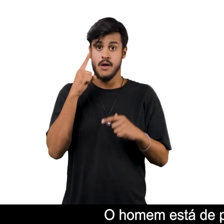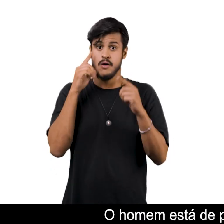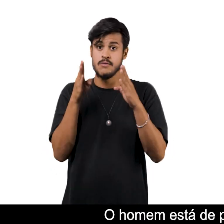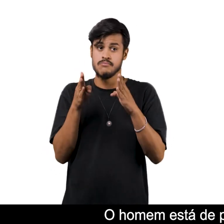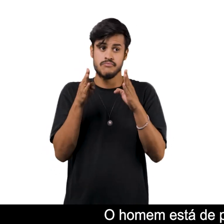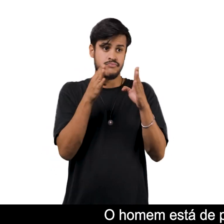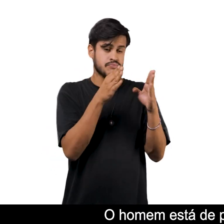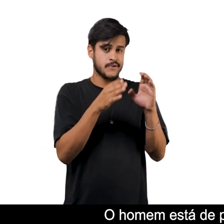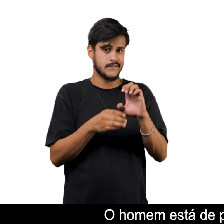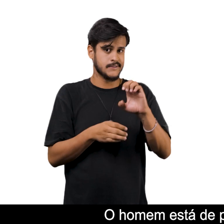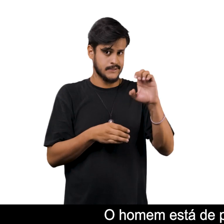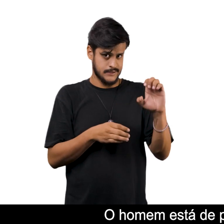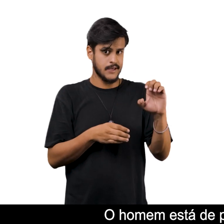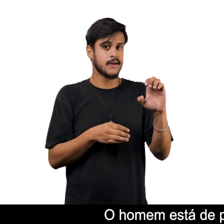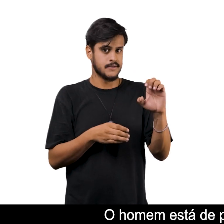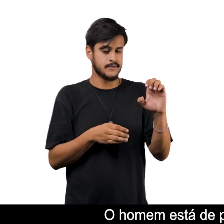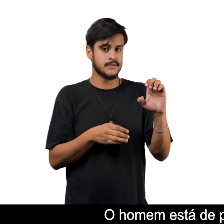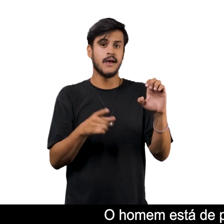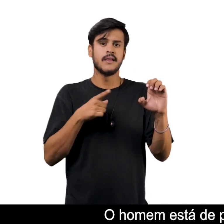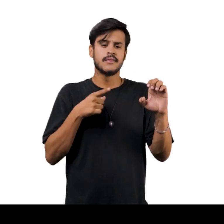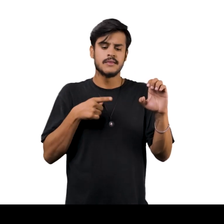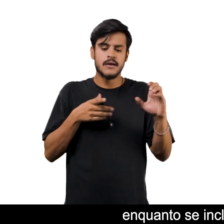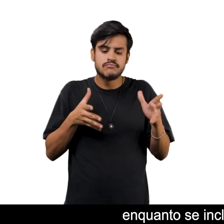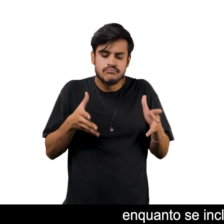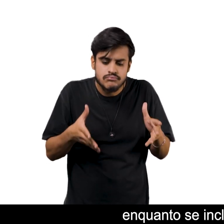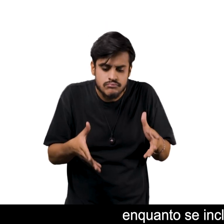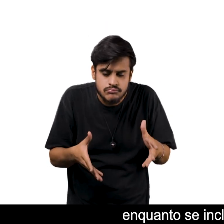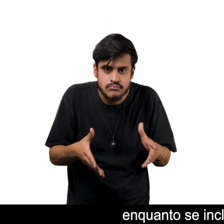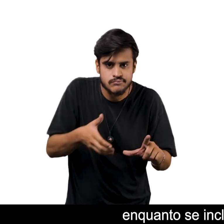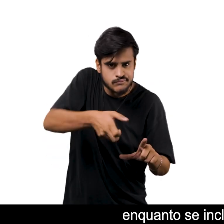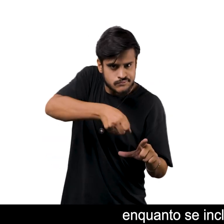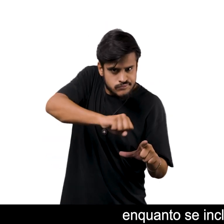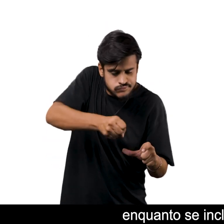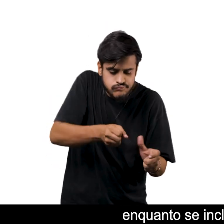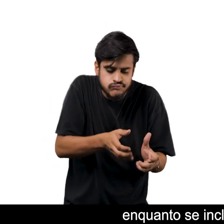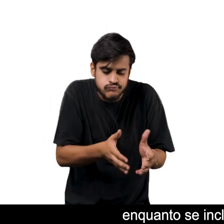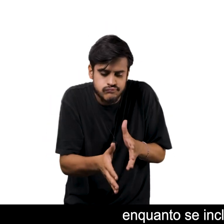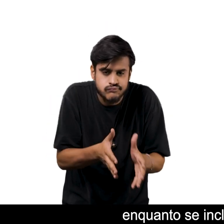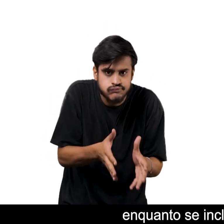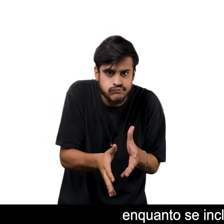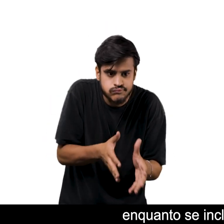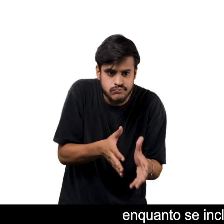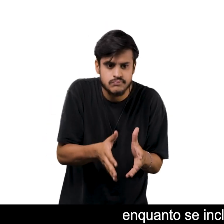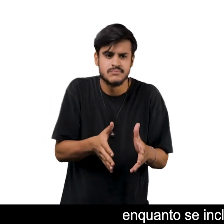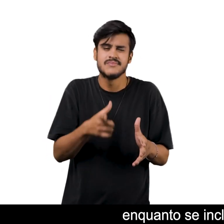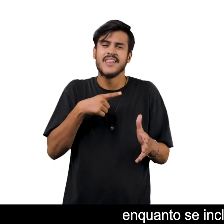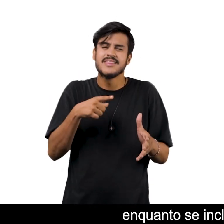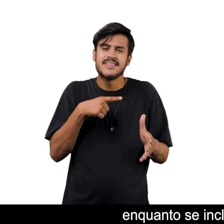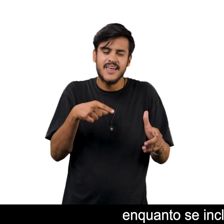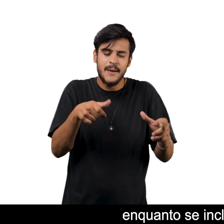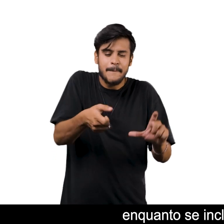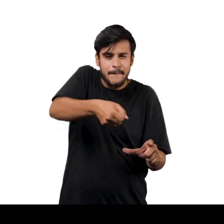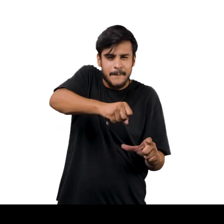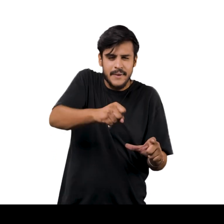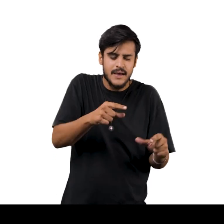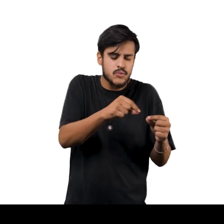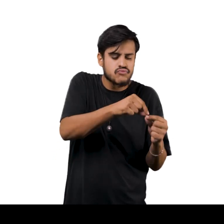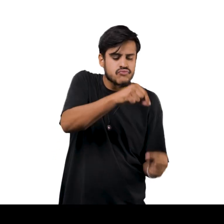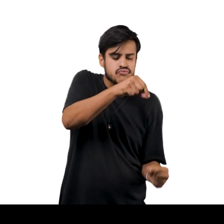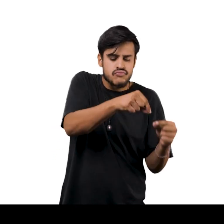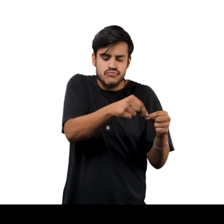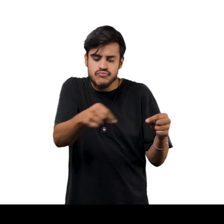com a cabeça direcionada para a esquerda Enquanto se inclina para a frente mergulhando as mãos em uma pia